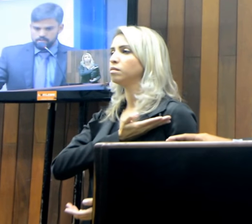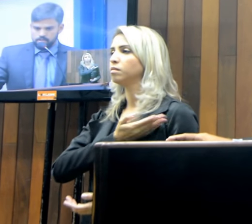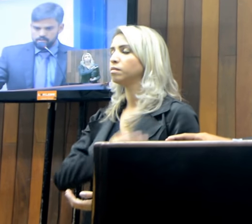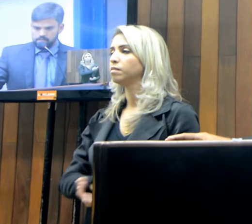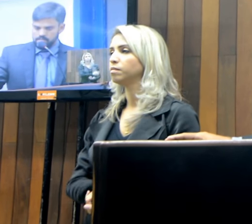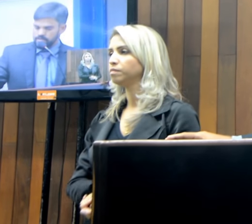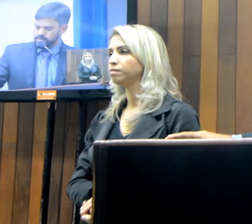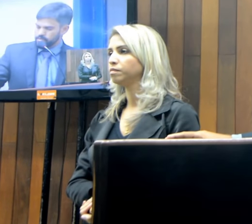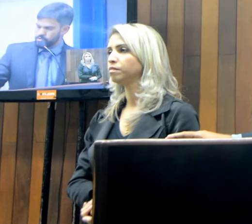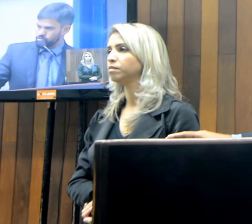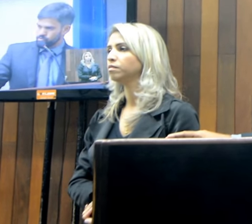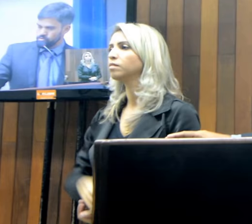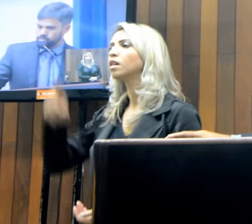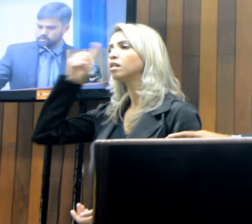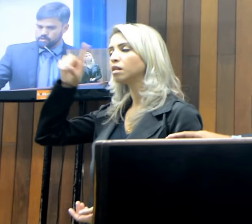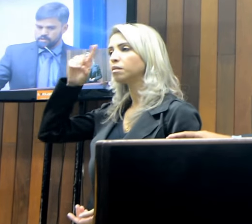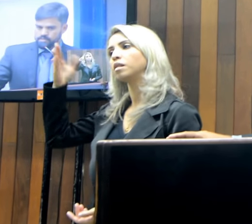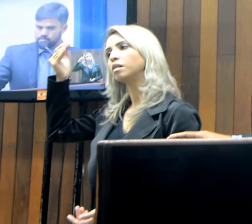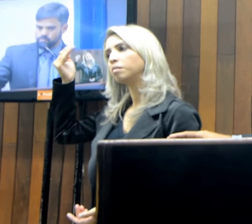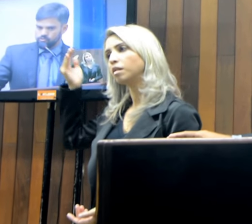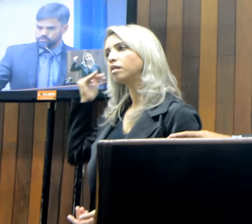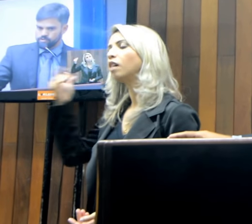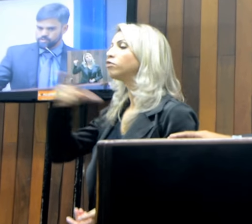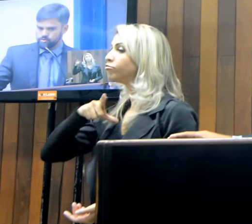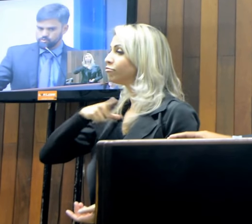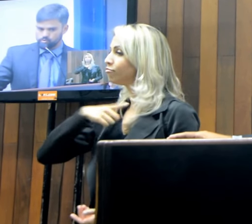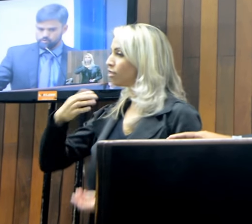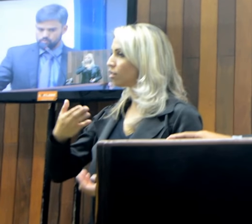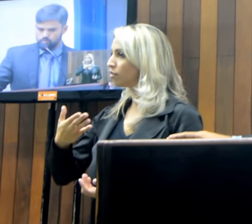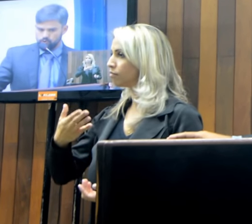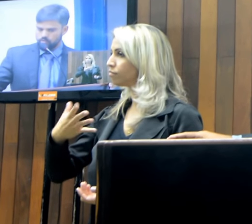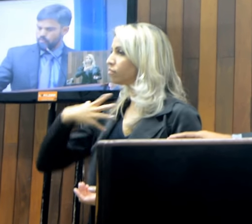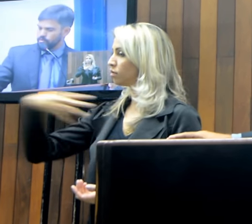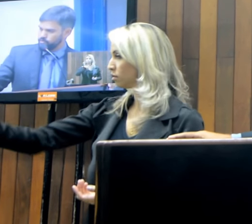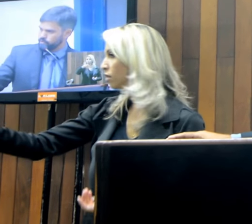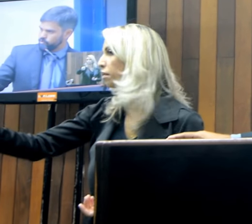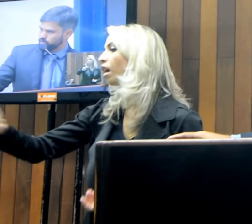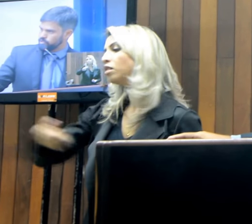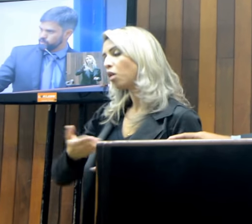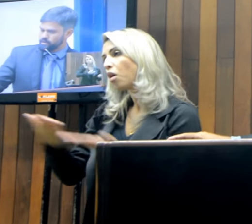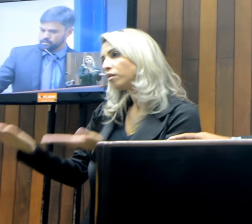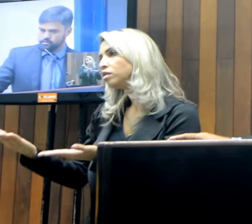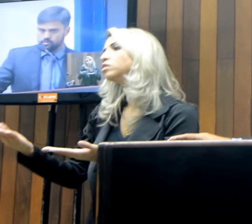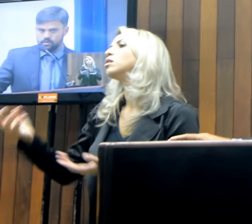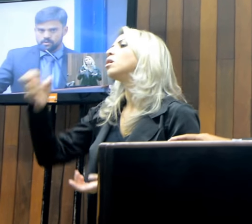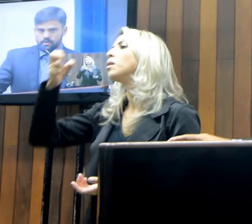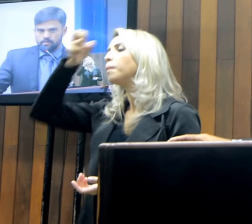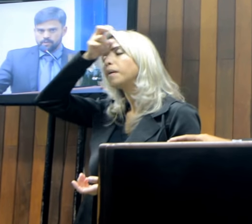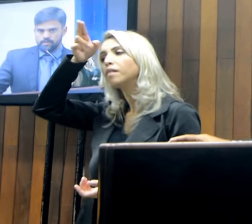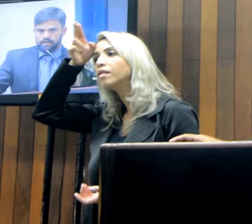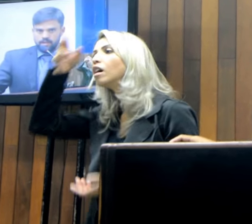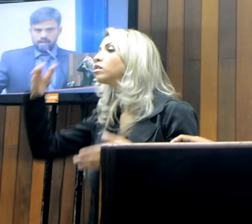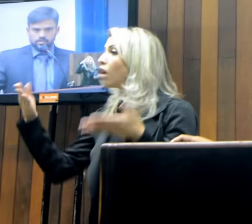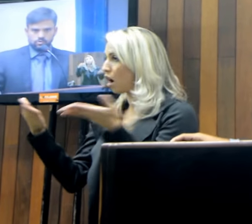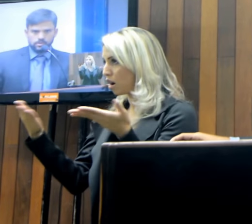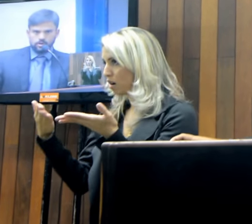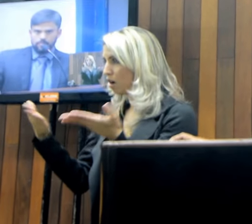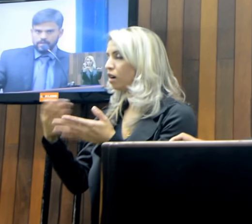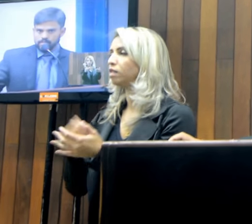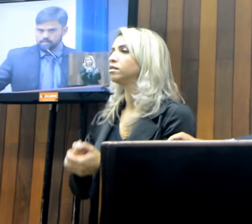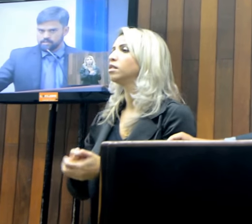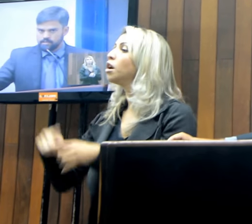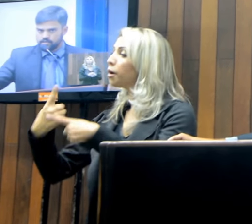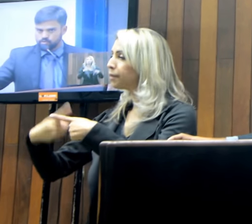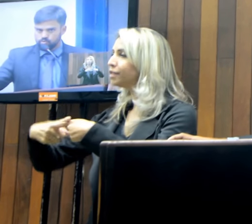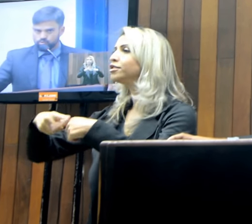que na semana que passou, recebi o convite do atual prefeito aqui de Barreto, para estar assumindo a